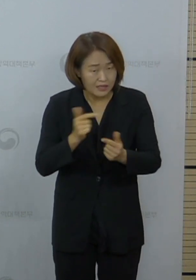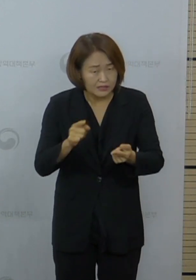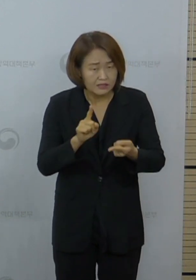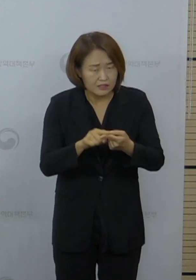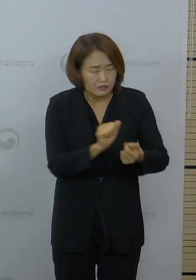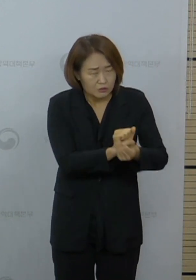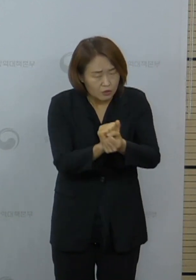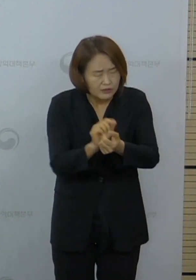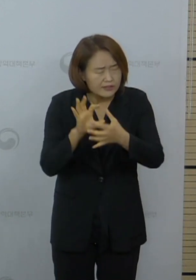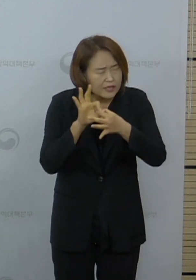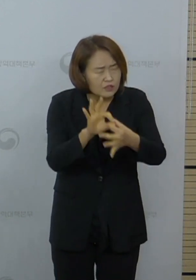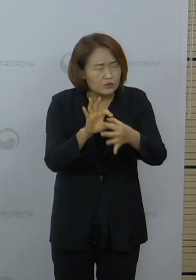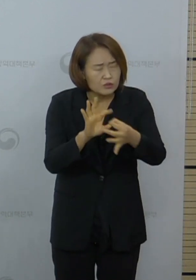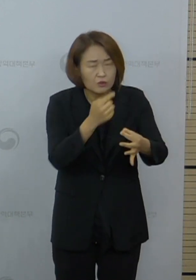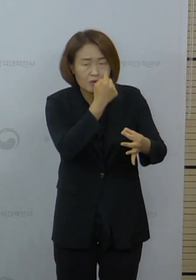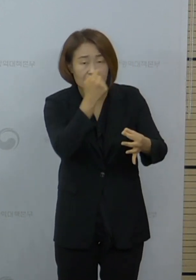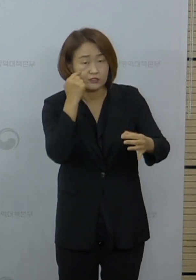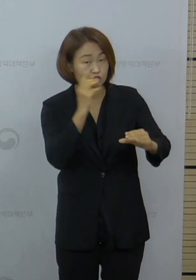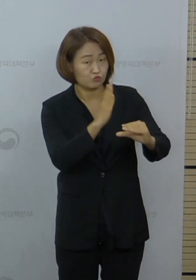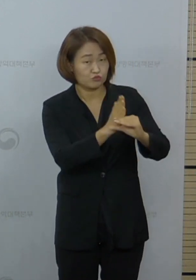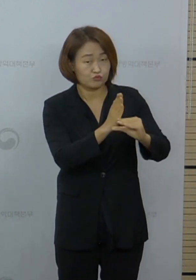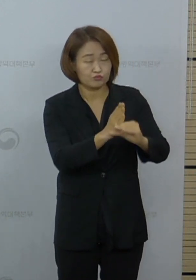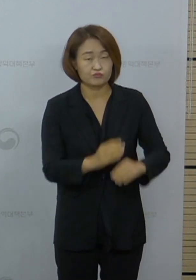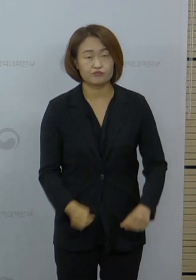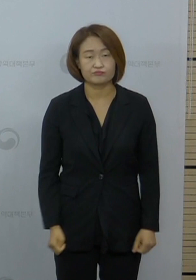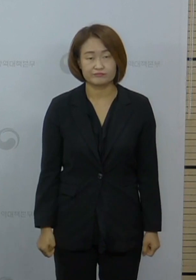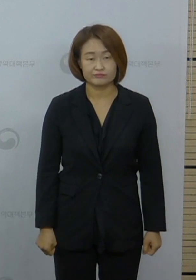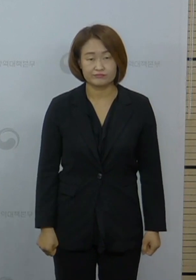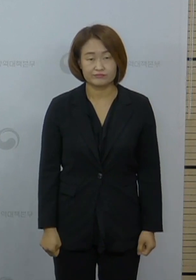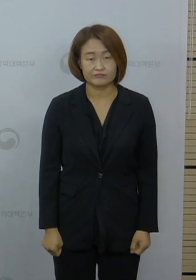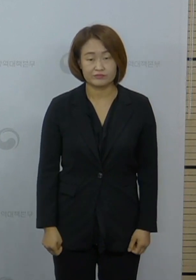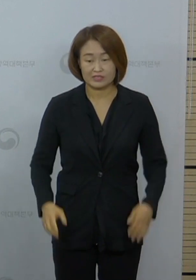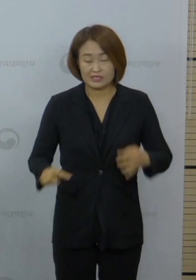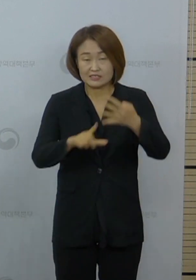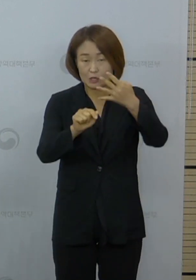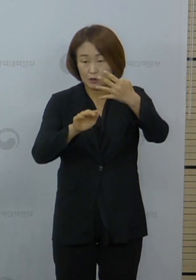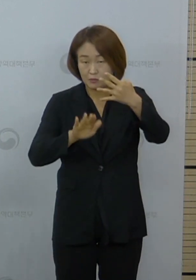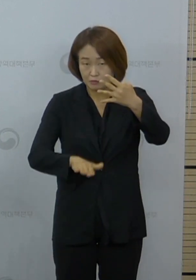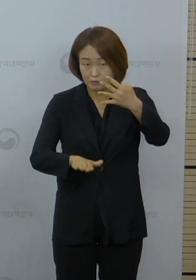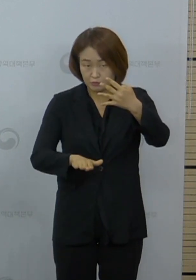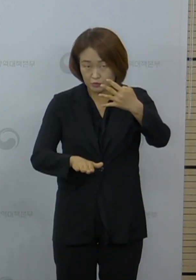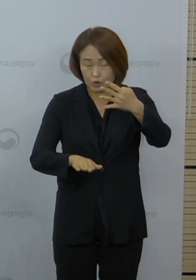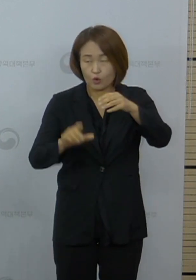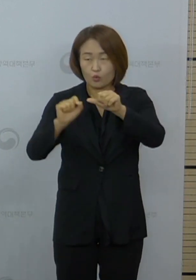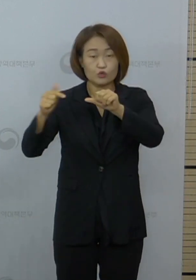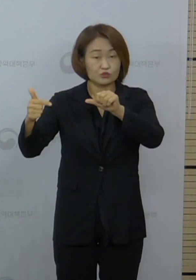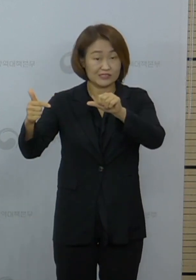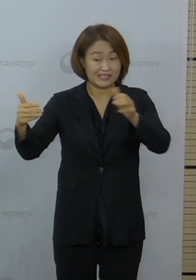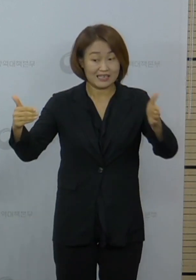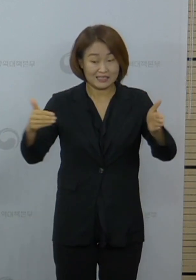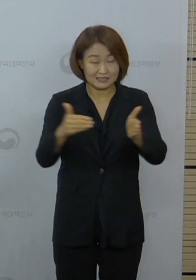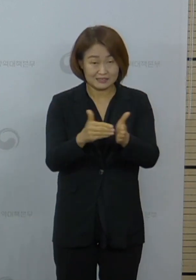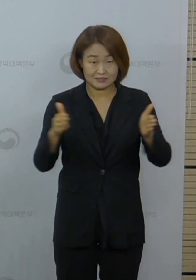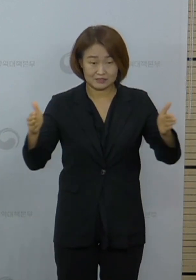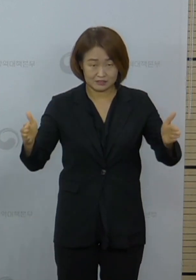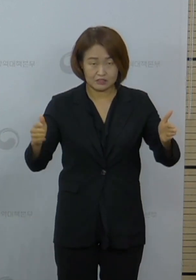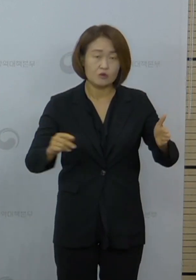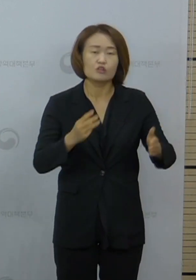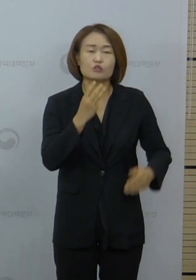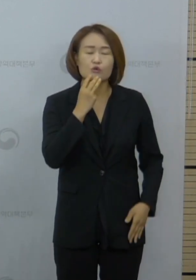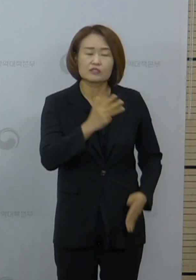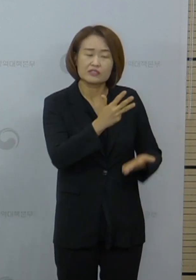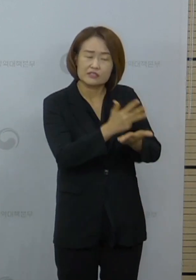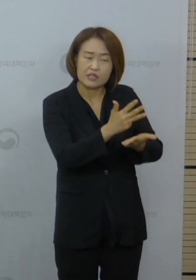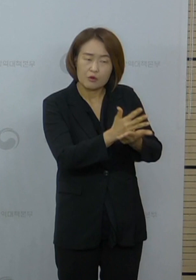역학조사는 계속 진행 중에 있습니다. 4월 말부터 5월 6일까지 서울 이태원 소재